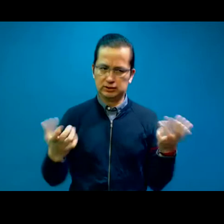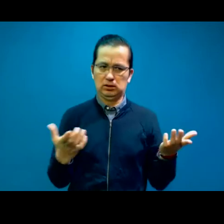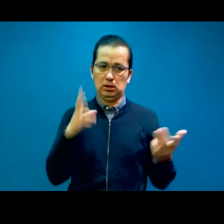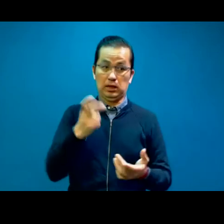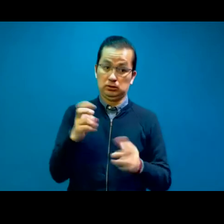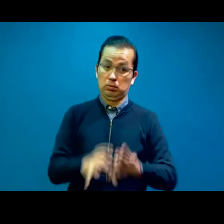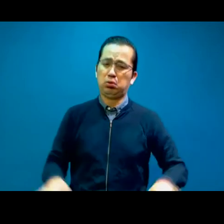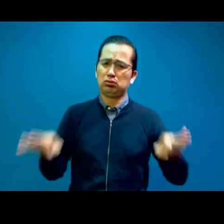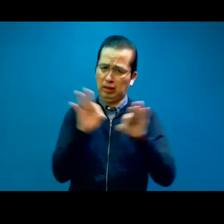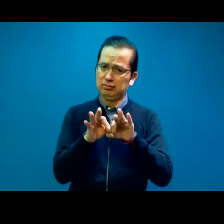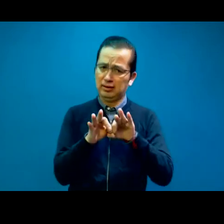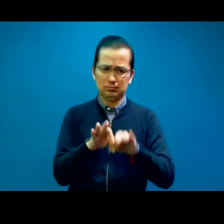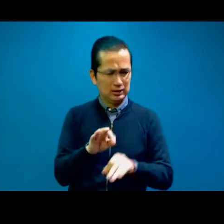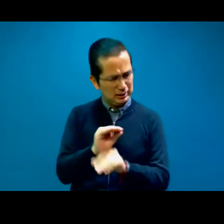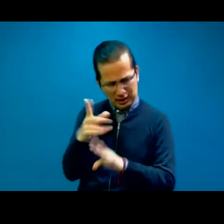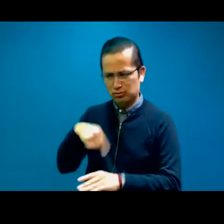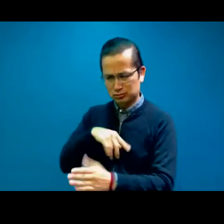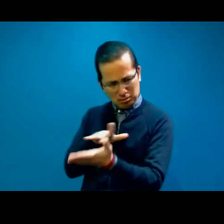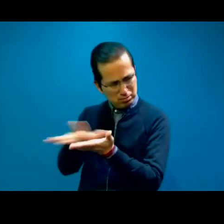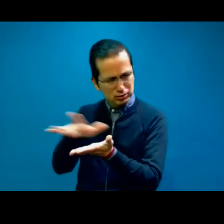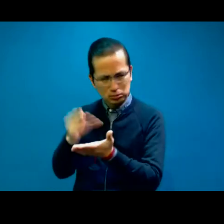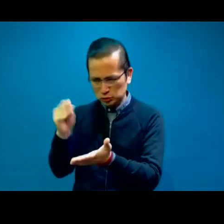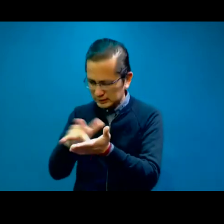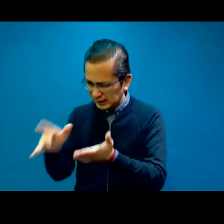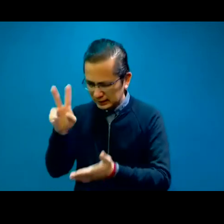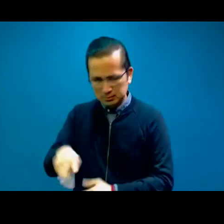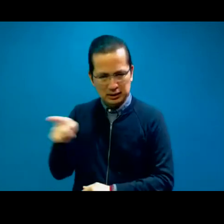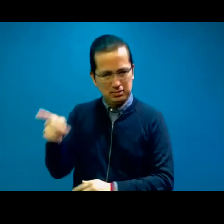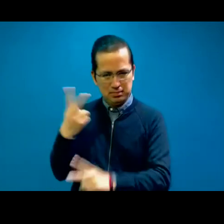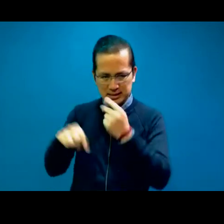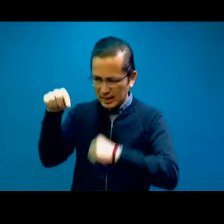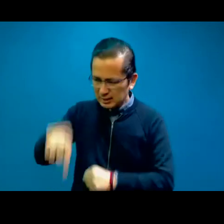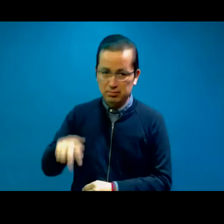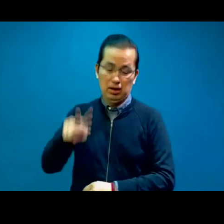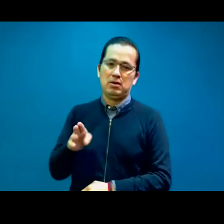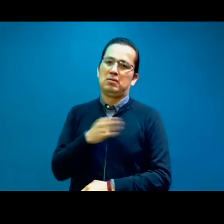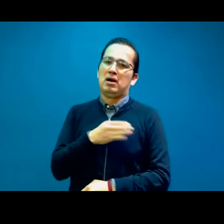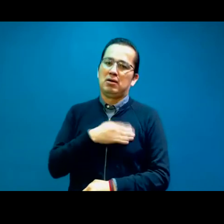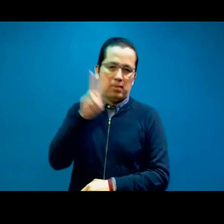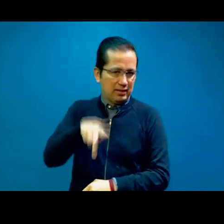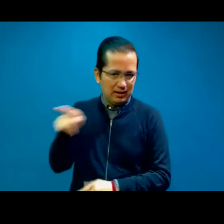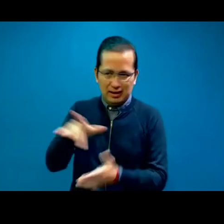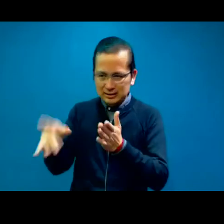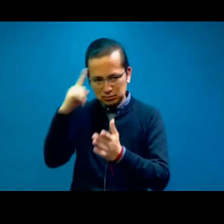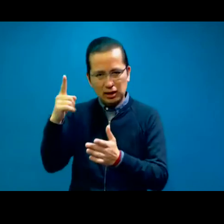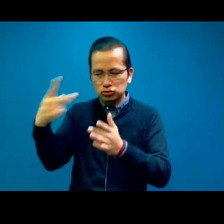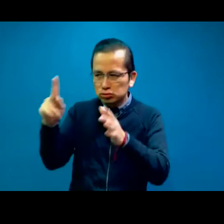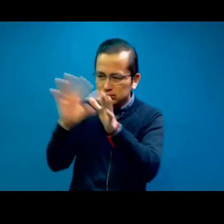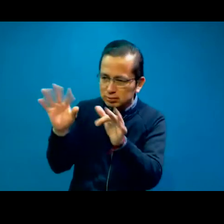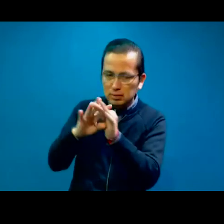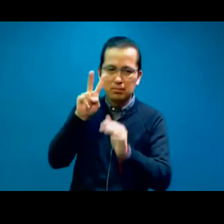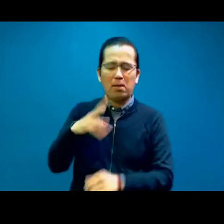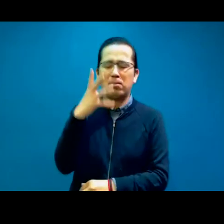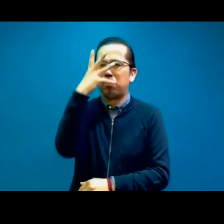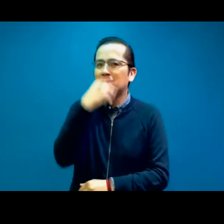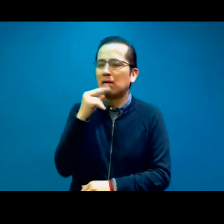gusto apoyaremos. Laura, muchísimas gracias por estar aquí, por tu tiempo, por tu generosidad, y por inspirarnos. Lo bonito que se ve cuando las